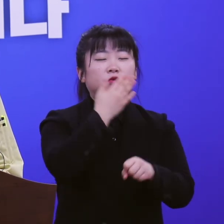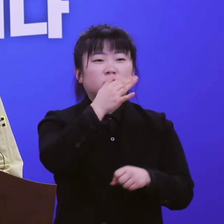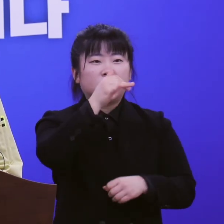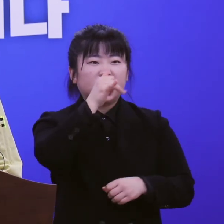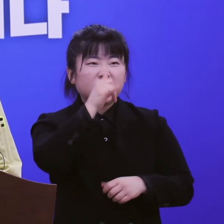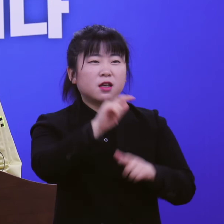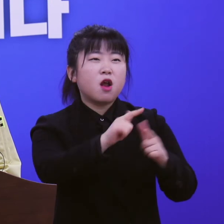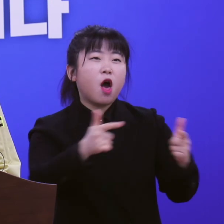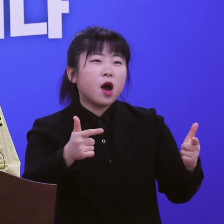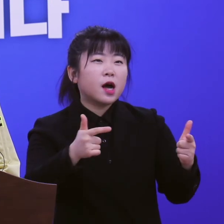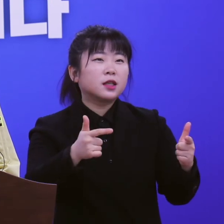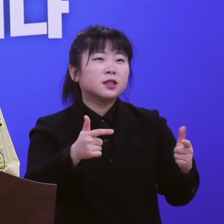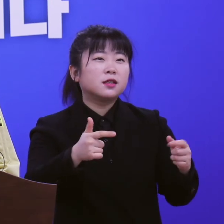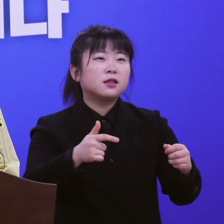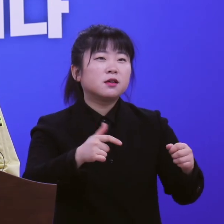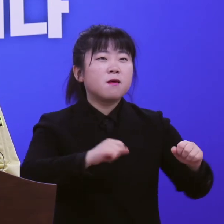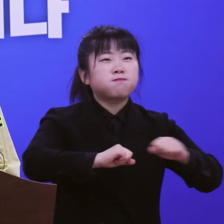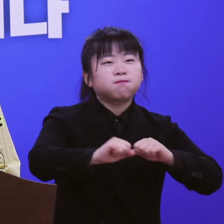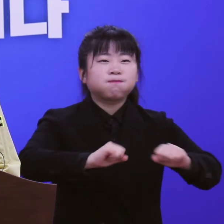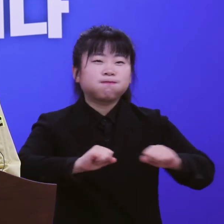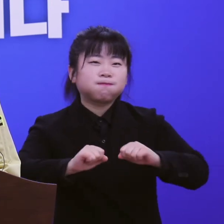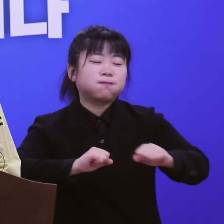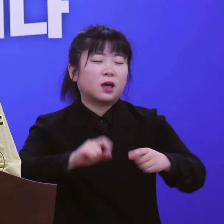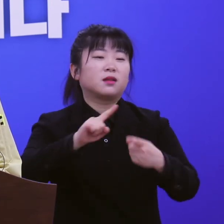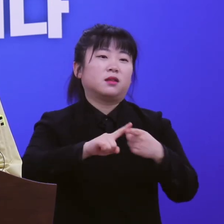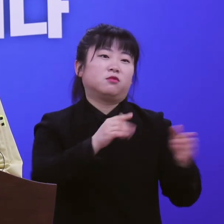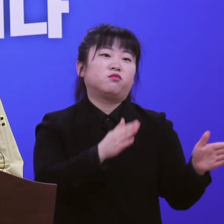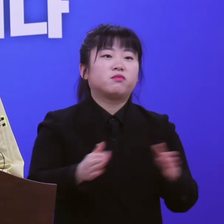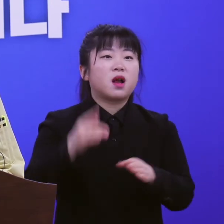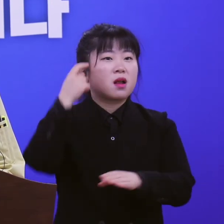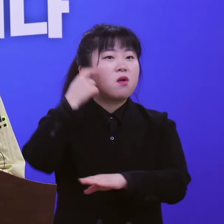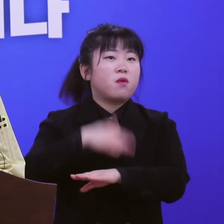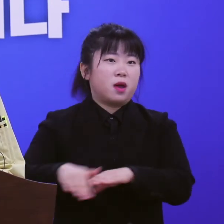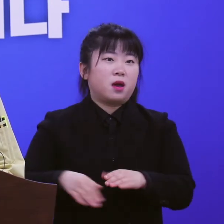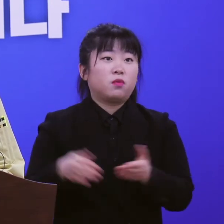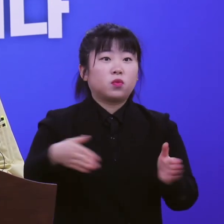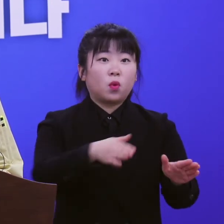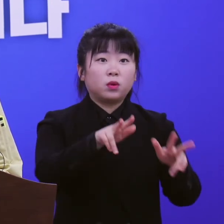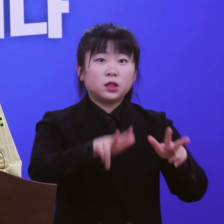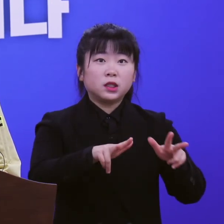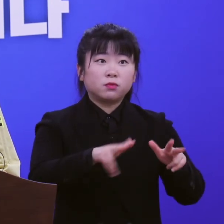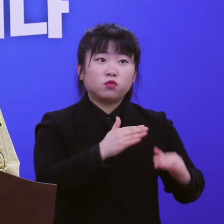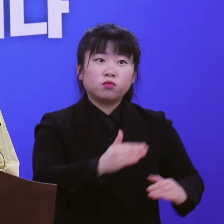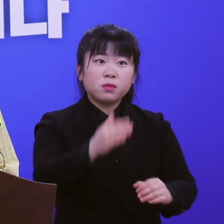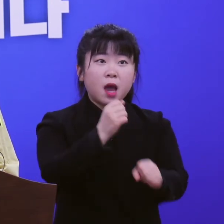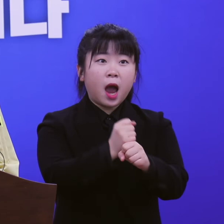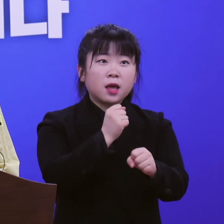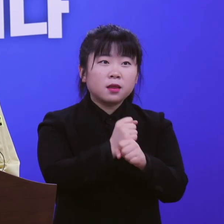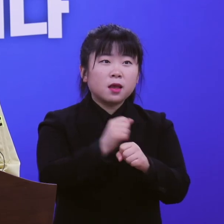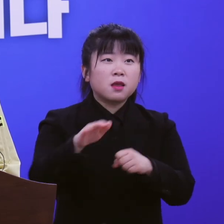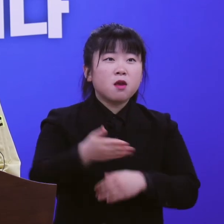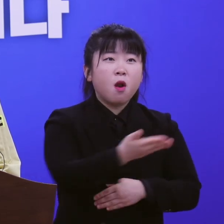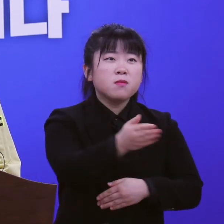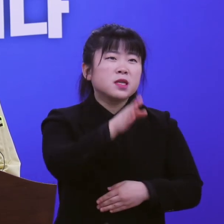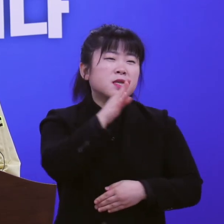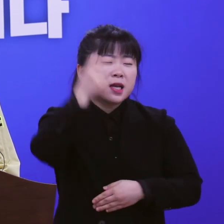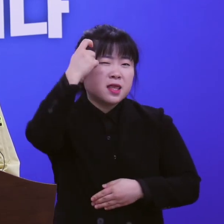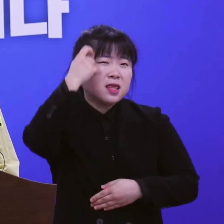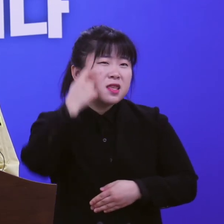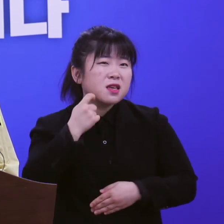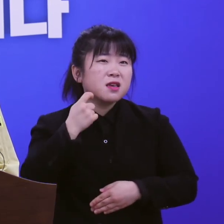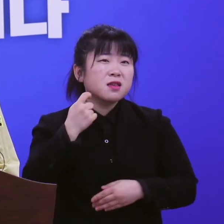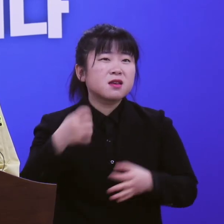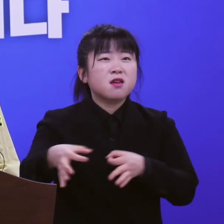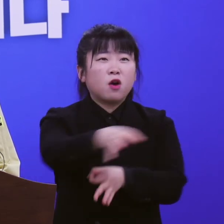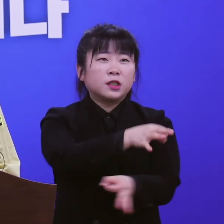다양한 캠페인도 준비하겠습니다. 우리도가 추진 중인 민생경제대책이 마련되는